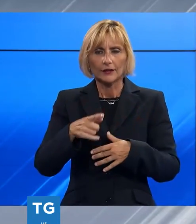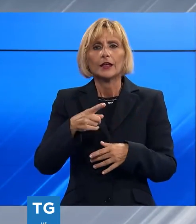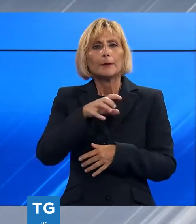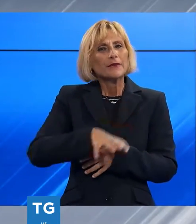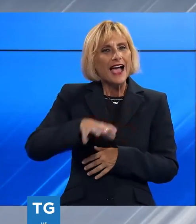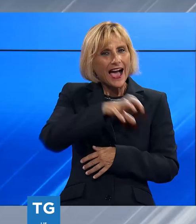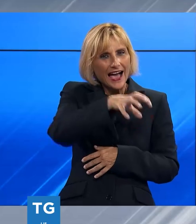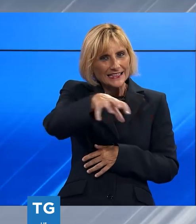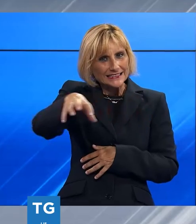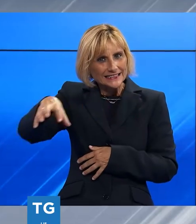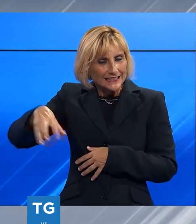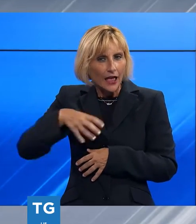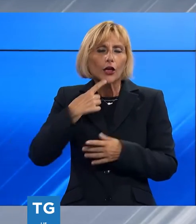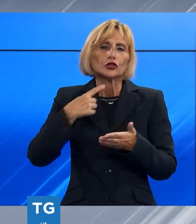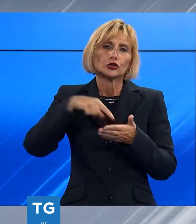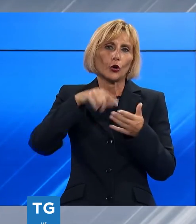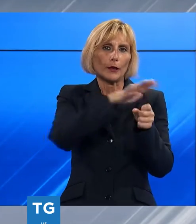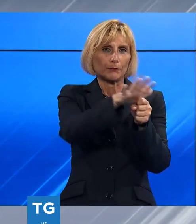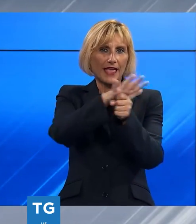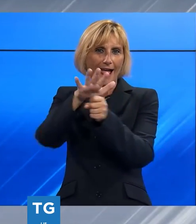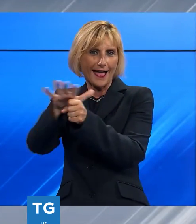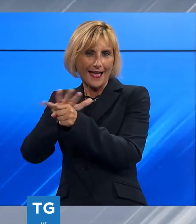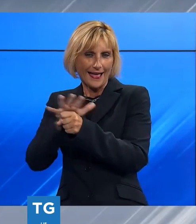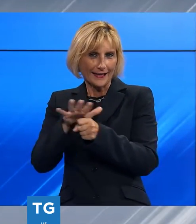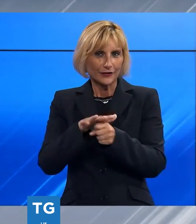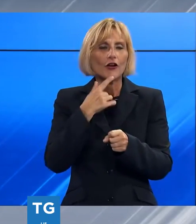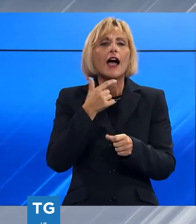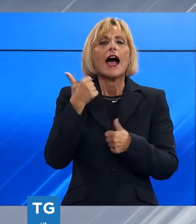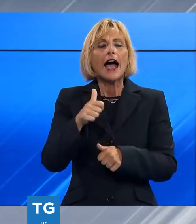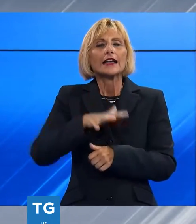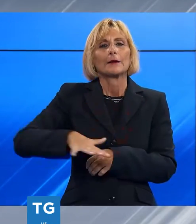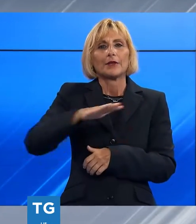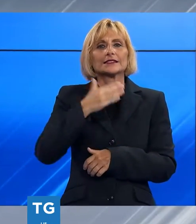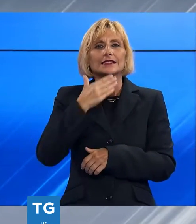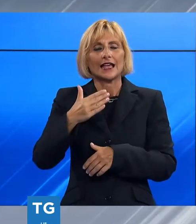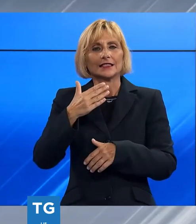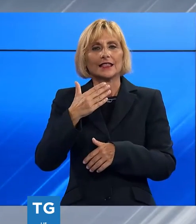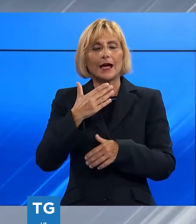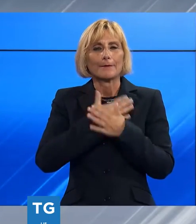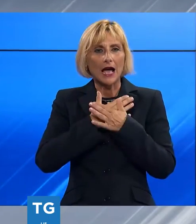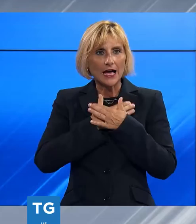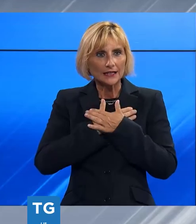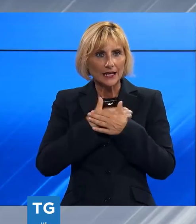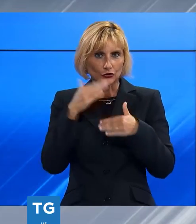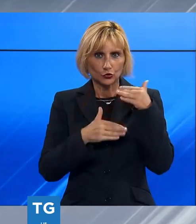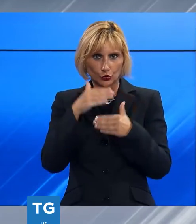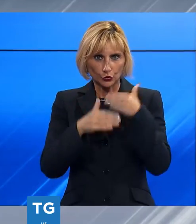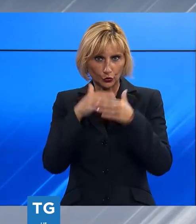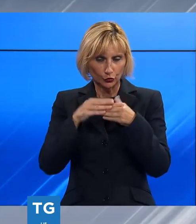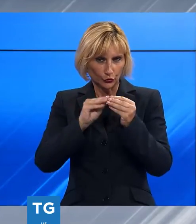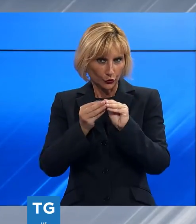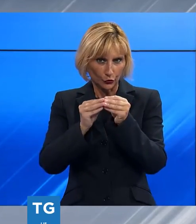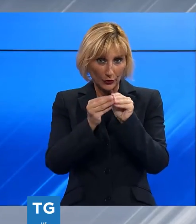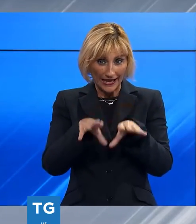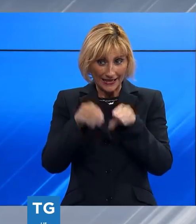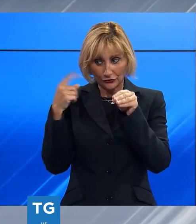ospitare in pienezza gli stand della manifestazione, tra queste anche piazza Santa Maria dove il montaggio delle strutture è iniziato in questi giorni.